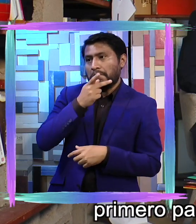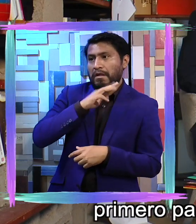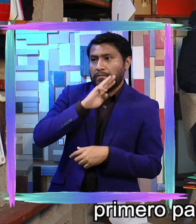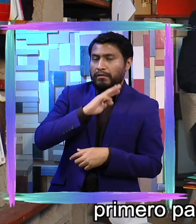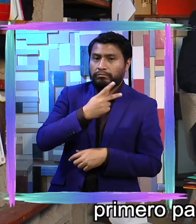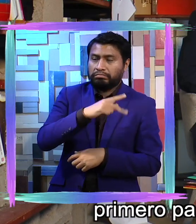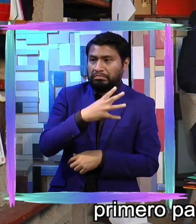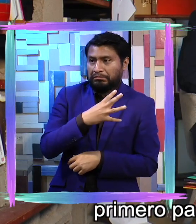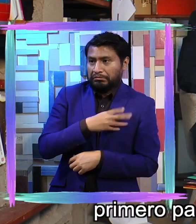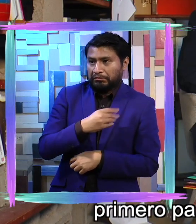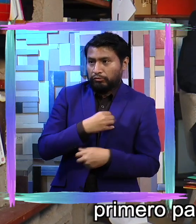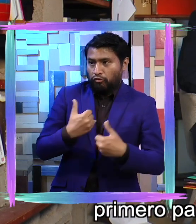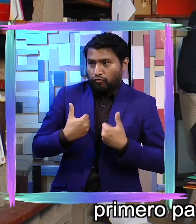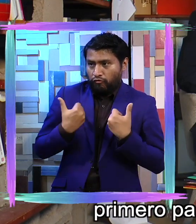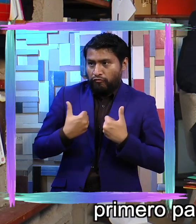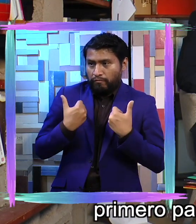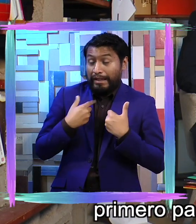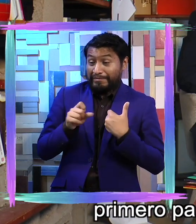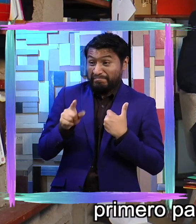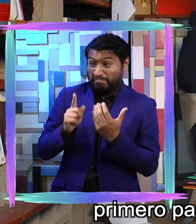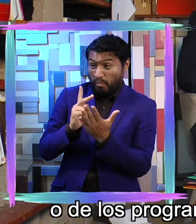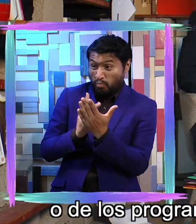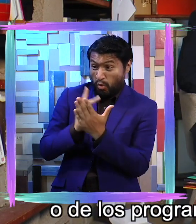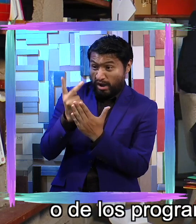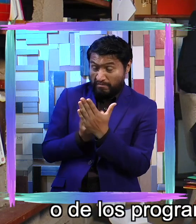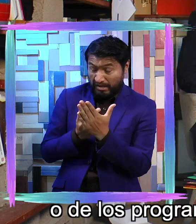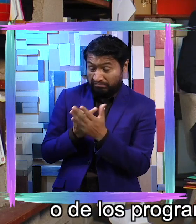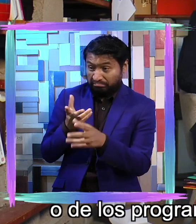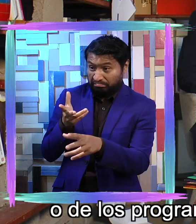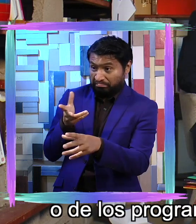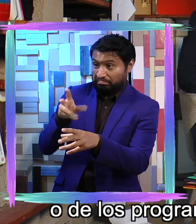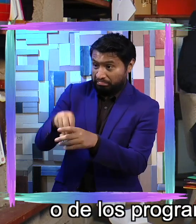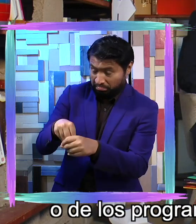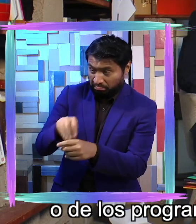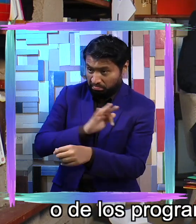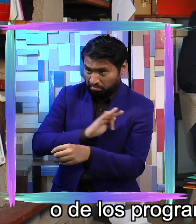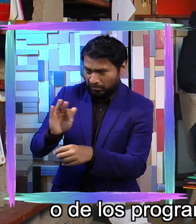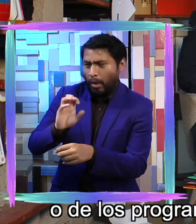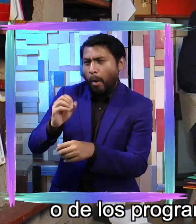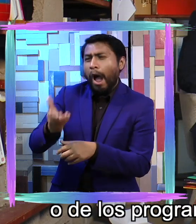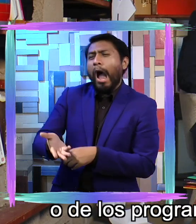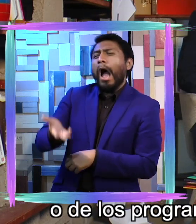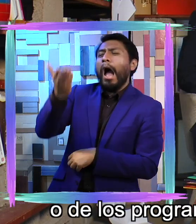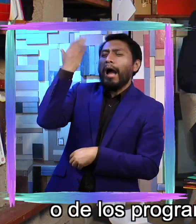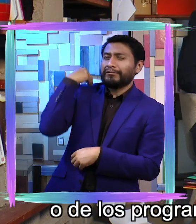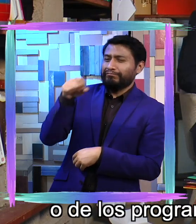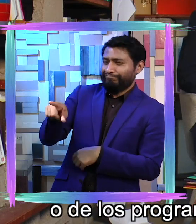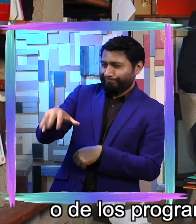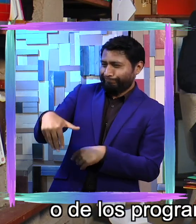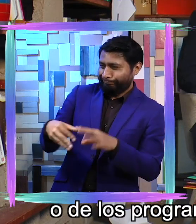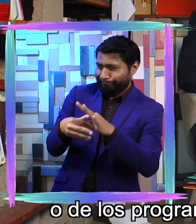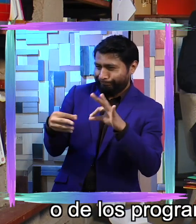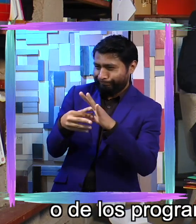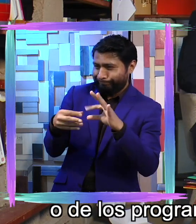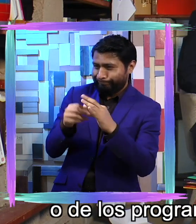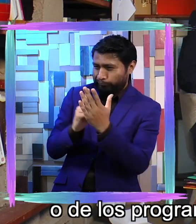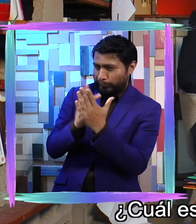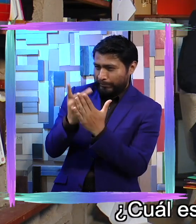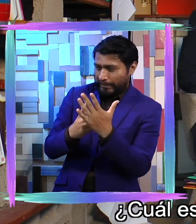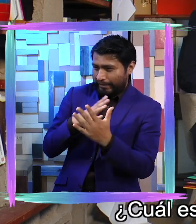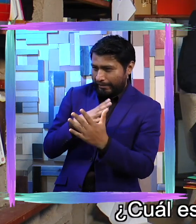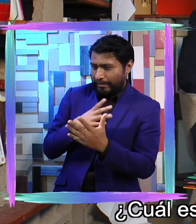primero para incluirse dentro de este programa o de los programas anteriores que acaba de comentar?